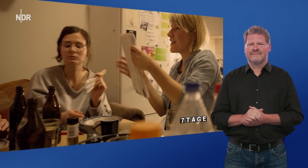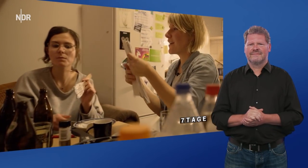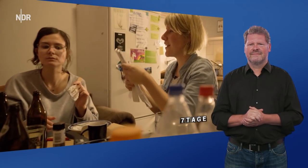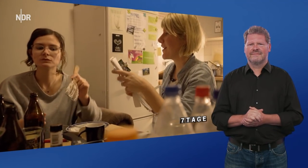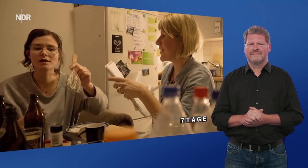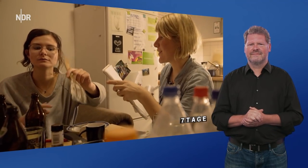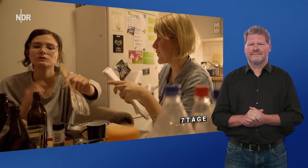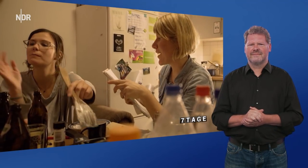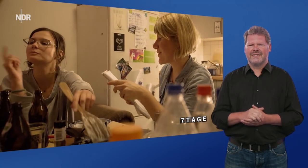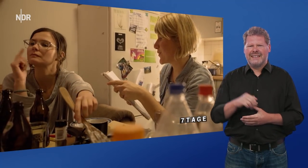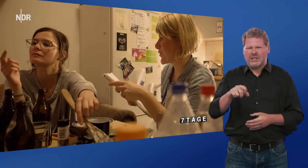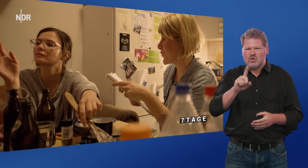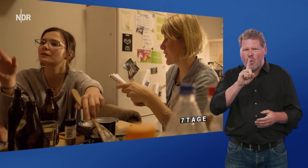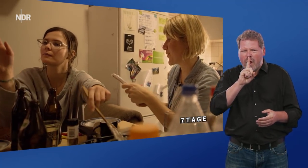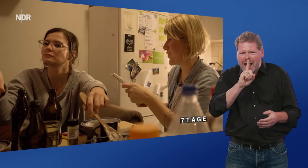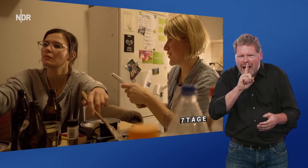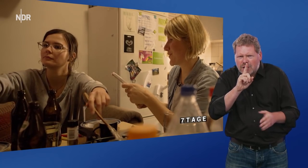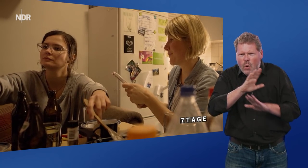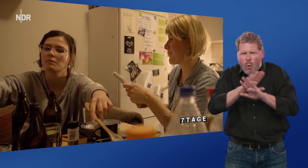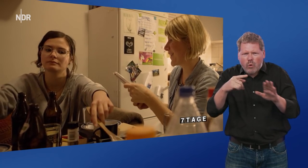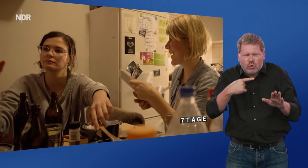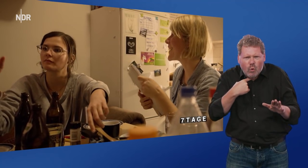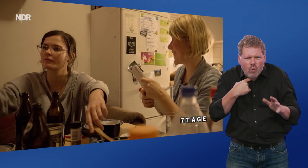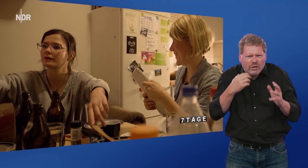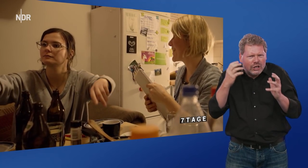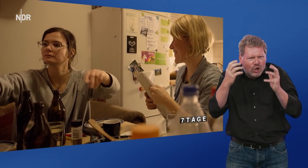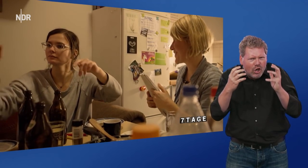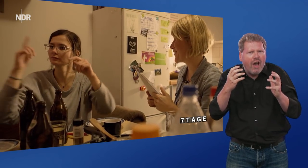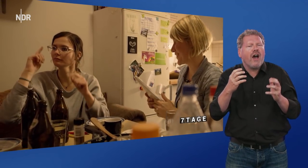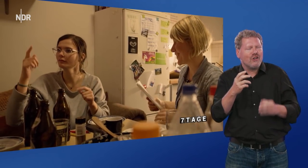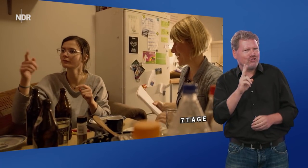Hier ist das so leise und Ton und Geräusche. Das stimmt. Ja.